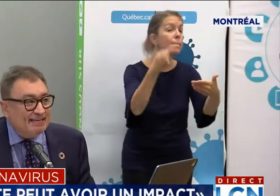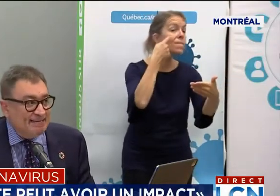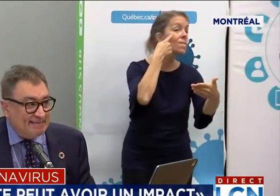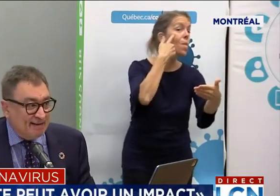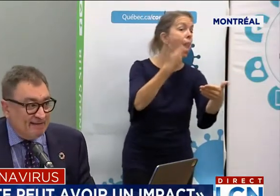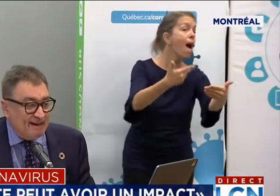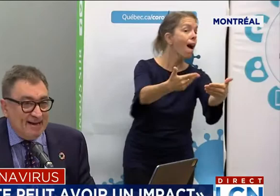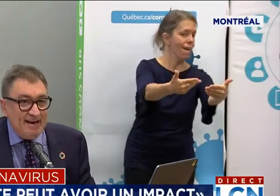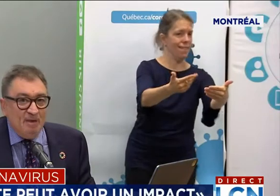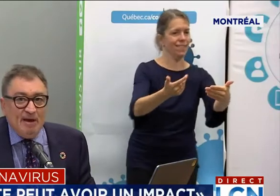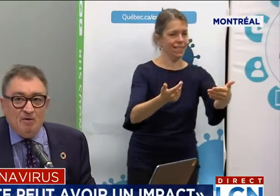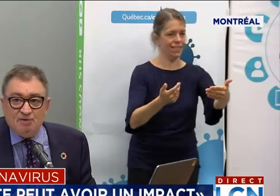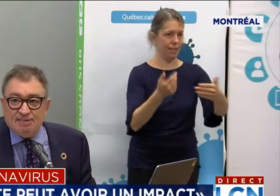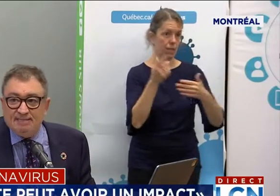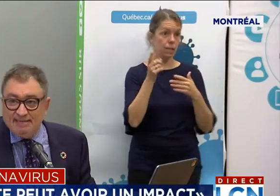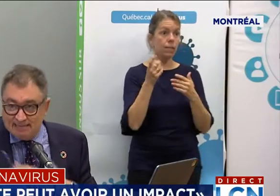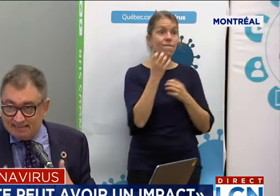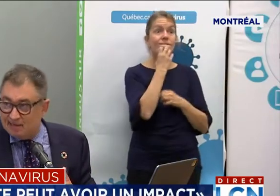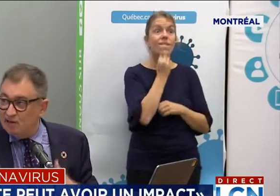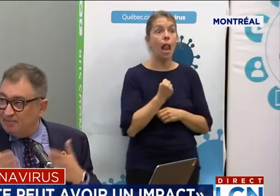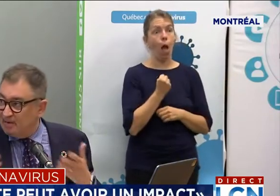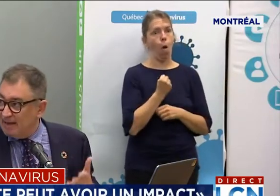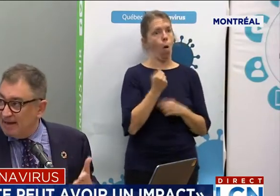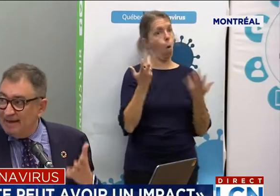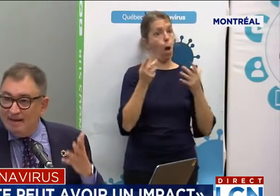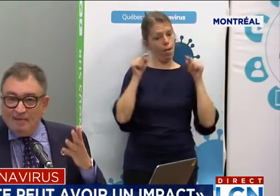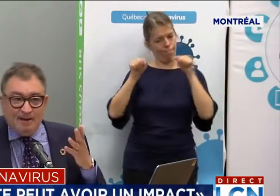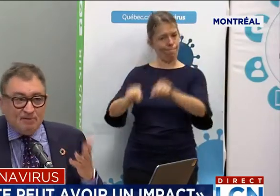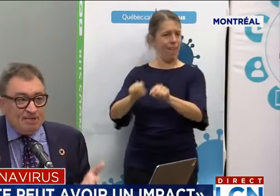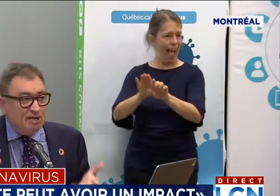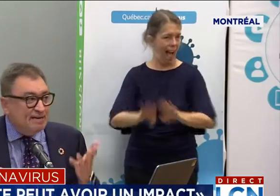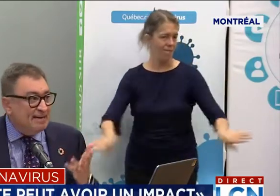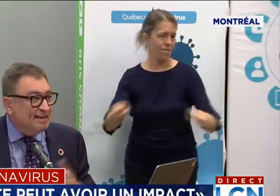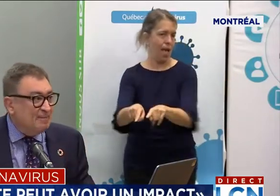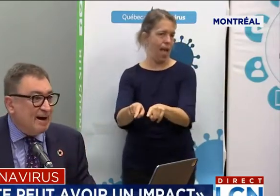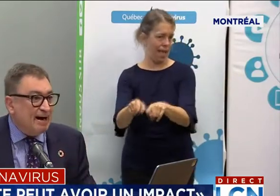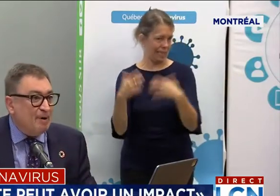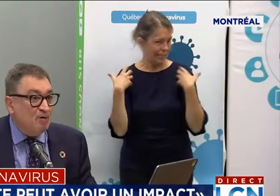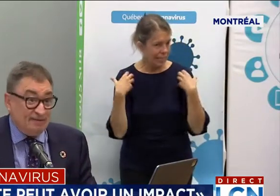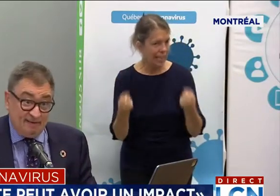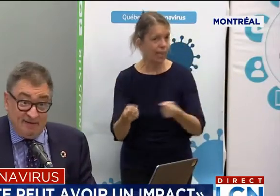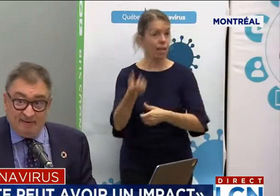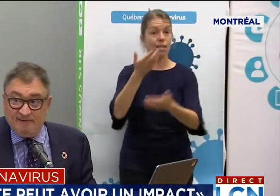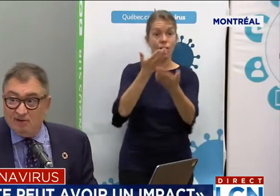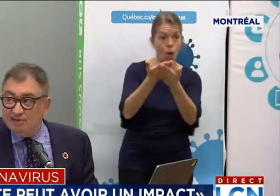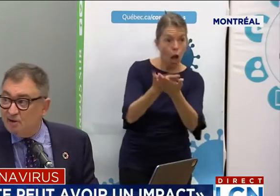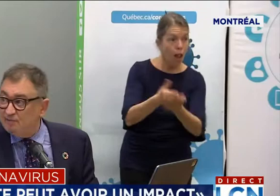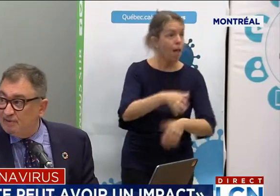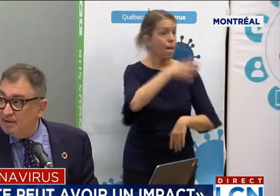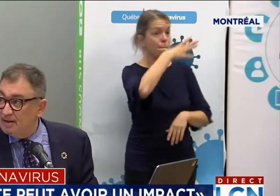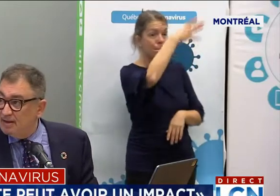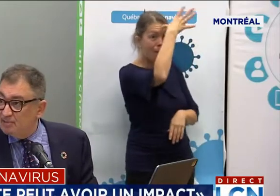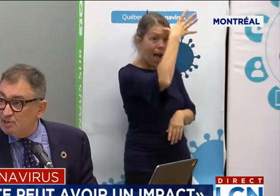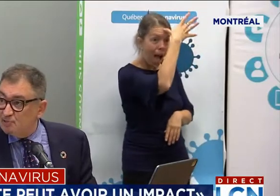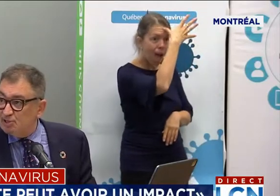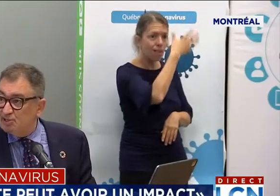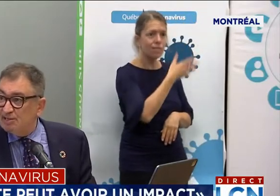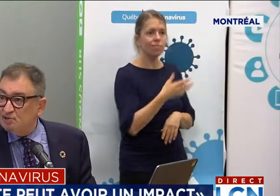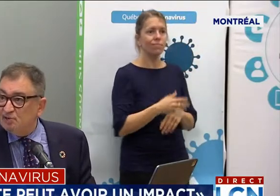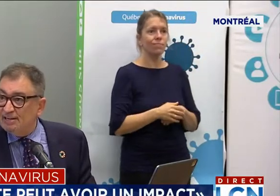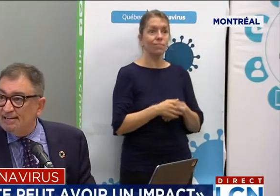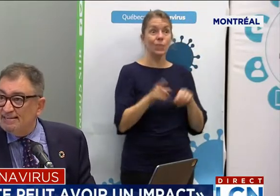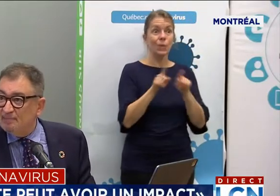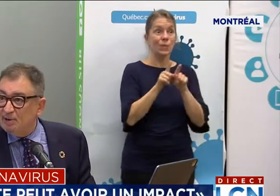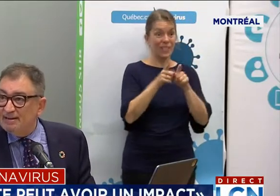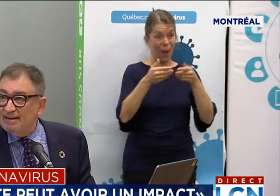santé des enfants, mais aussi, et des écoles et des parents, mais aussi un équilibre par rapport aux effets pervers du déconfinement, parce que je trouve